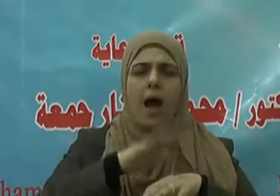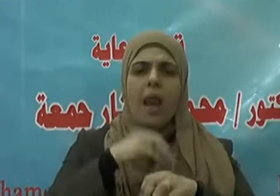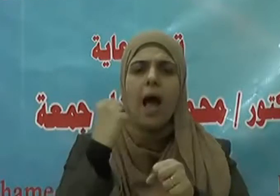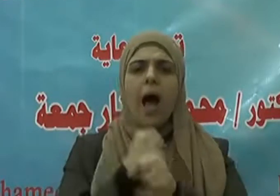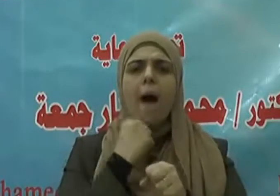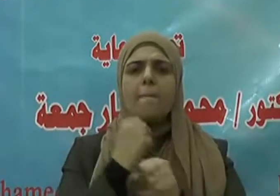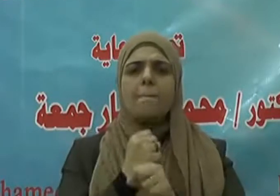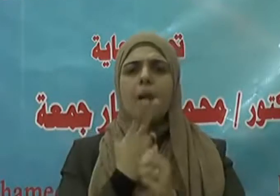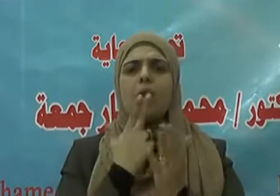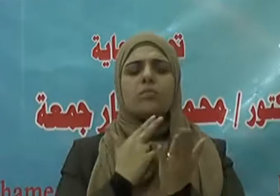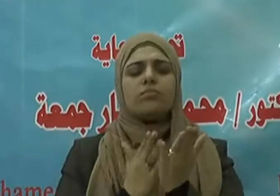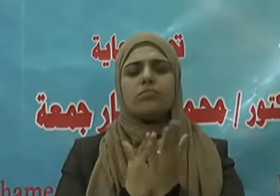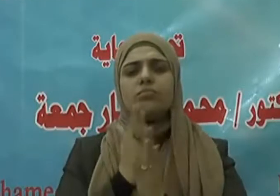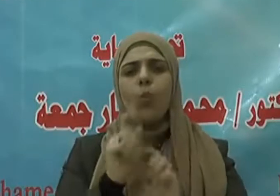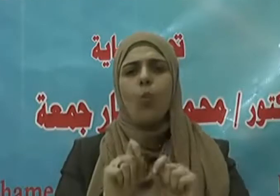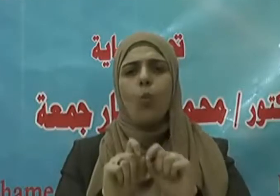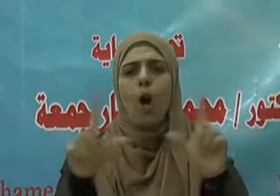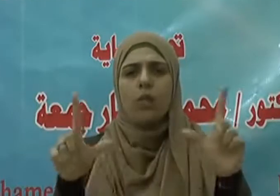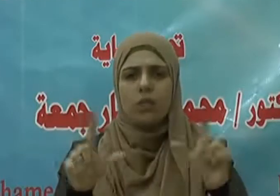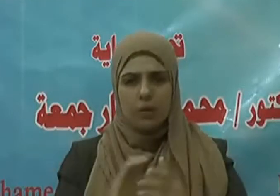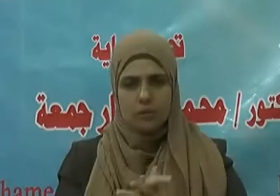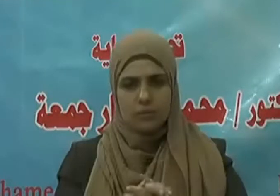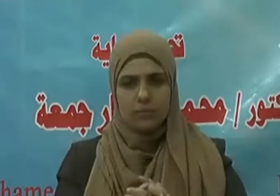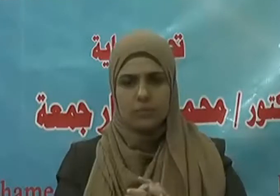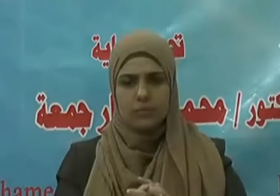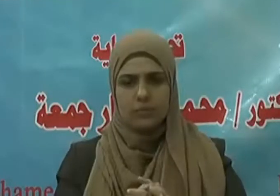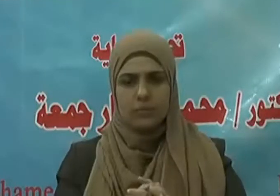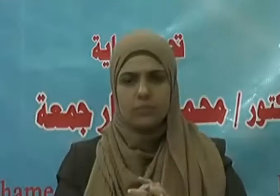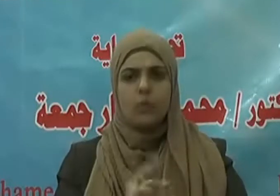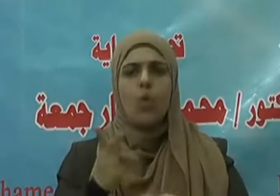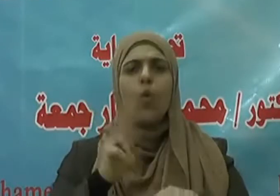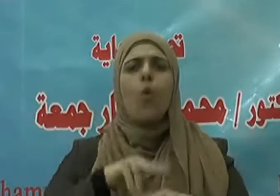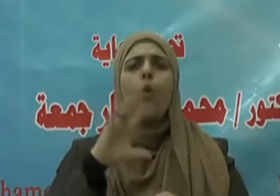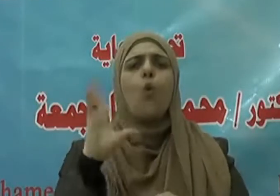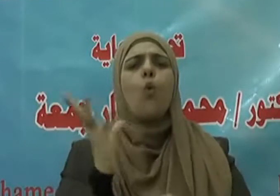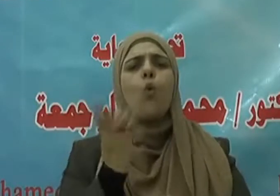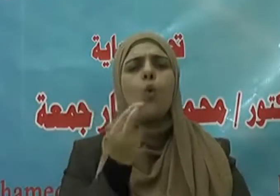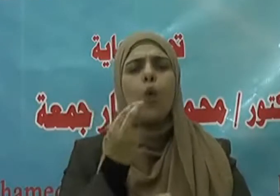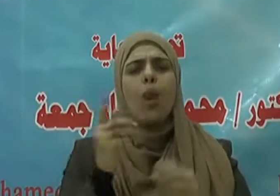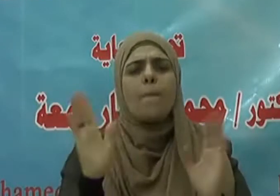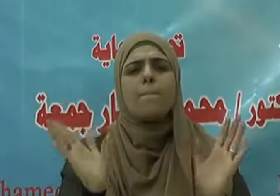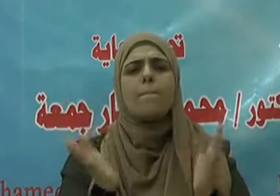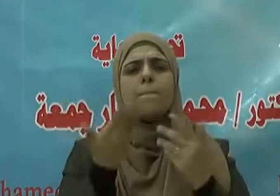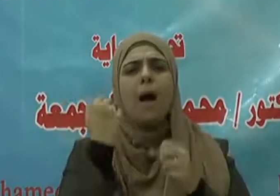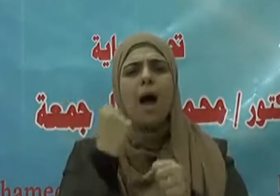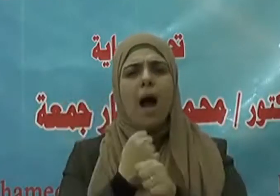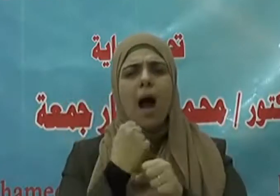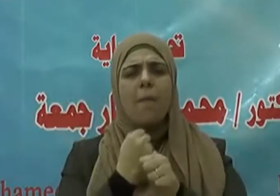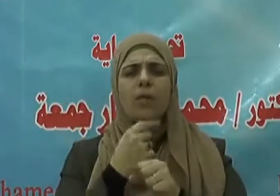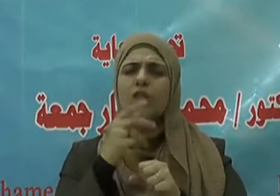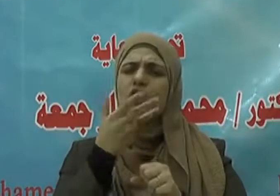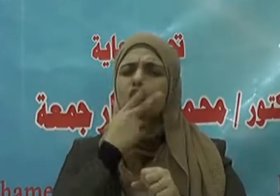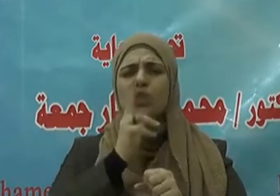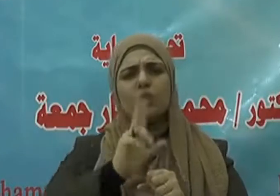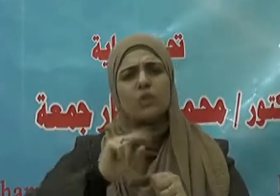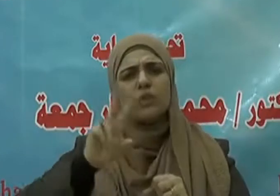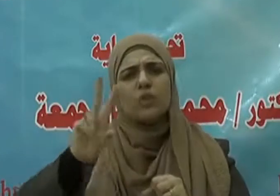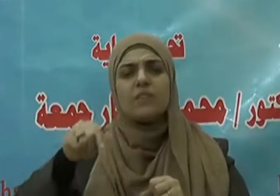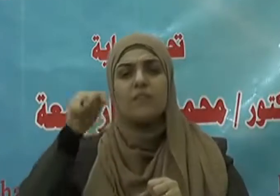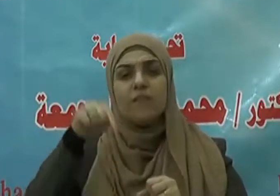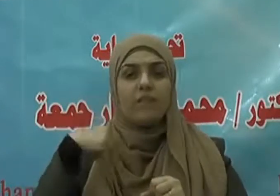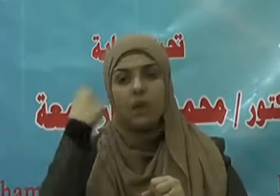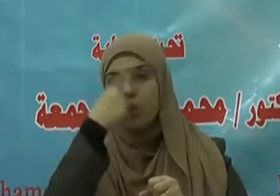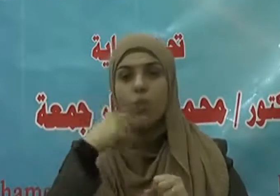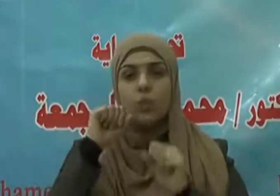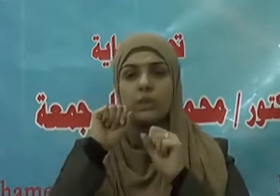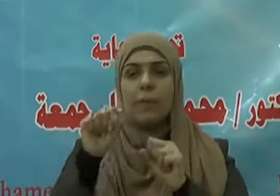الشهادة بصدق بلغه الله منازل الشهداء وإن مات على فراشه أقول قولي